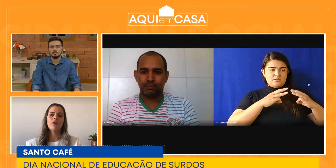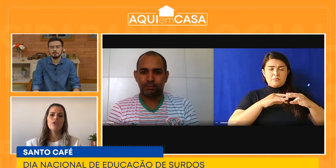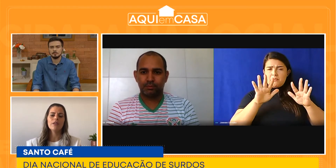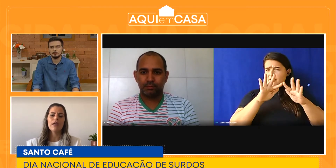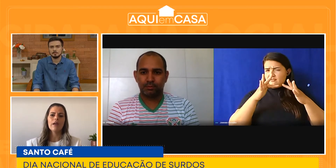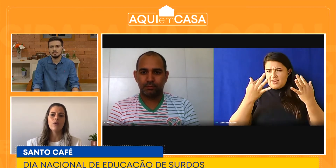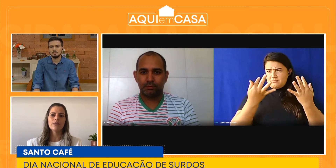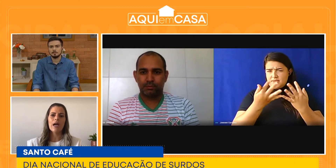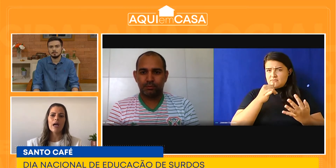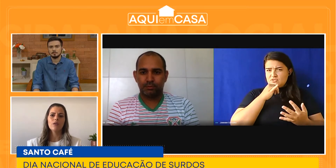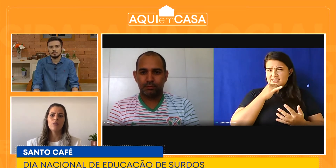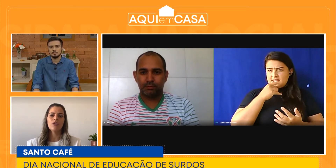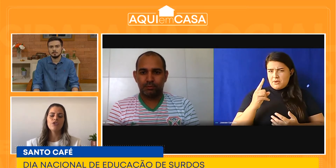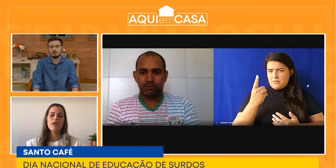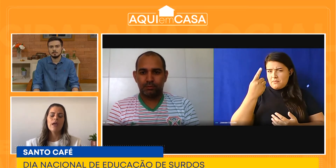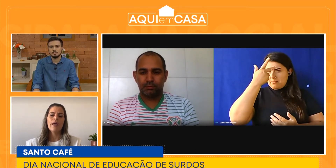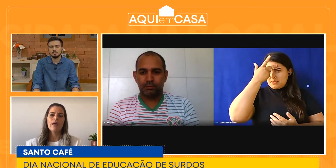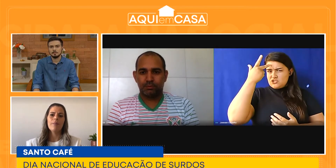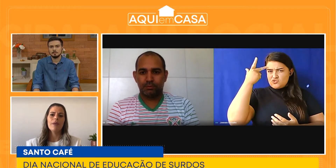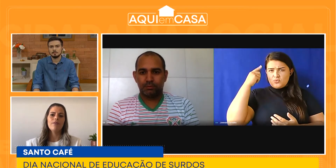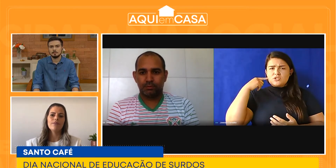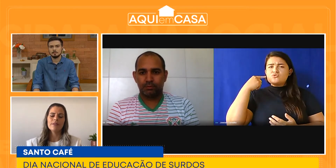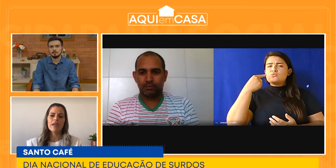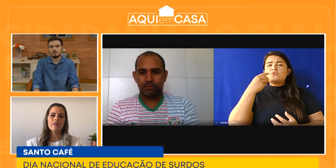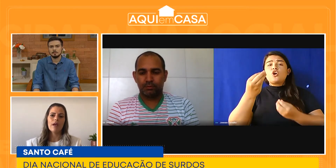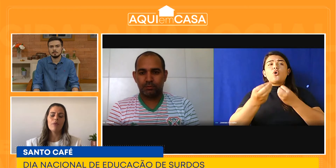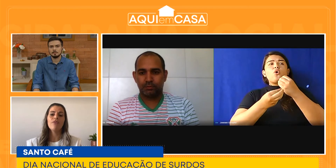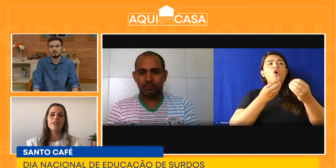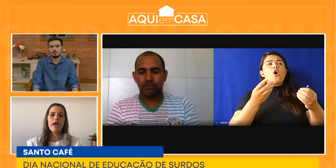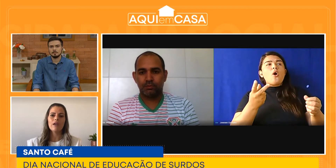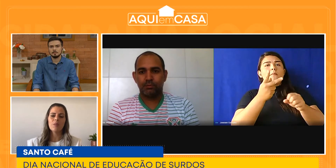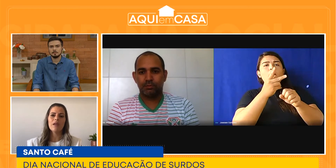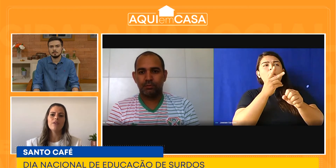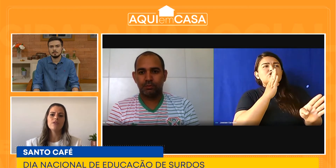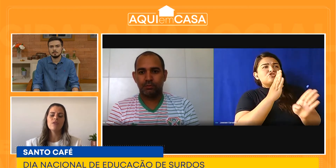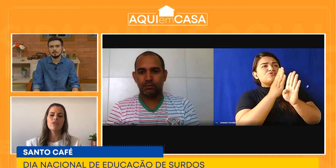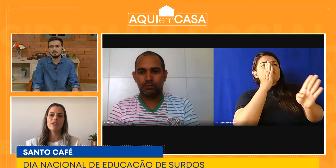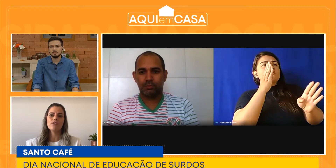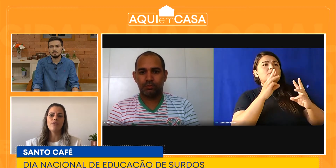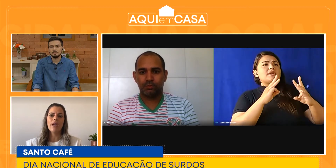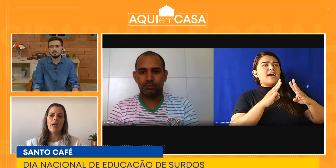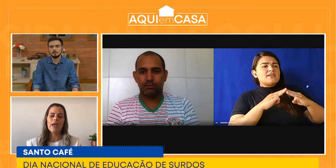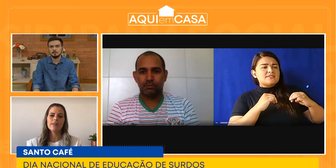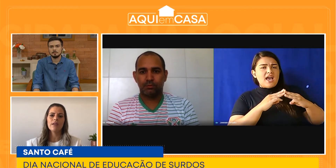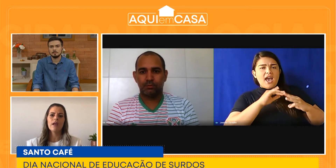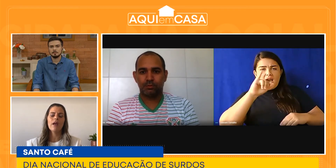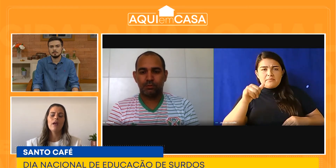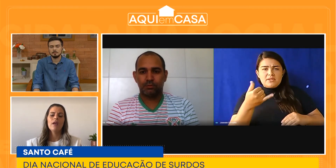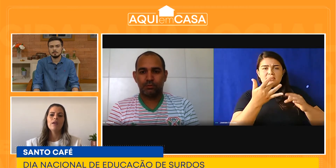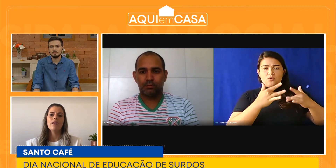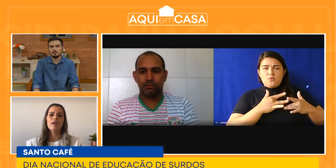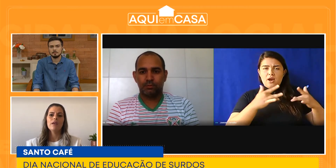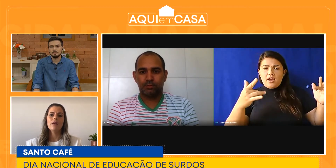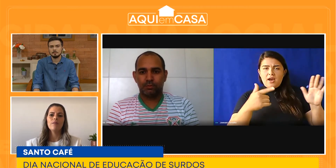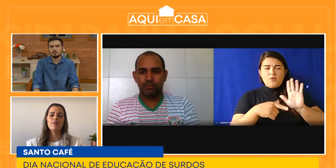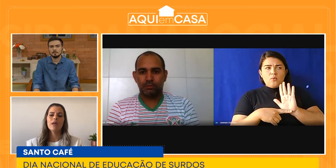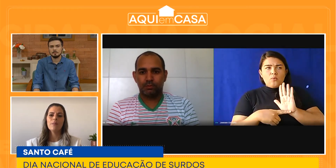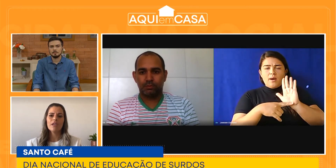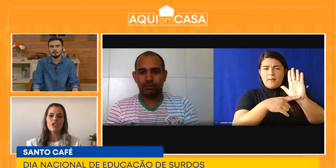entrar em contato, pode aproveitar os benefícios que vocês oferecem, e manda para a gente